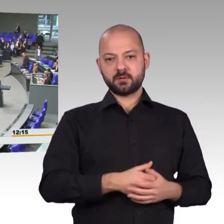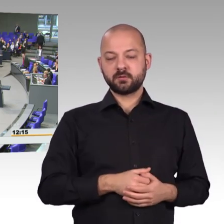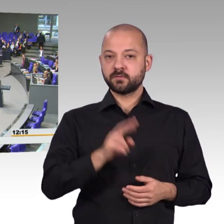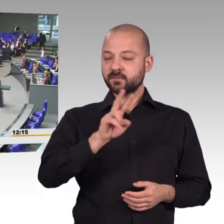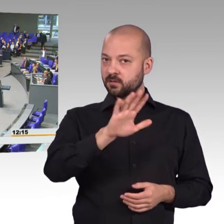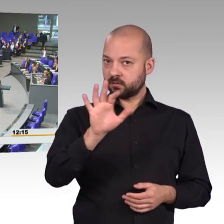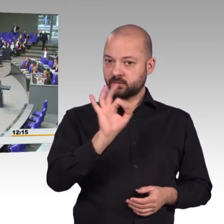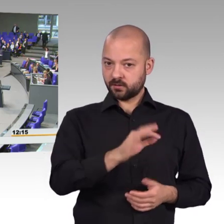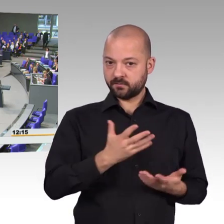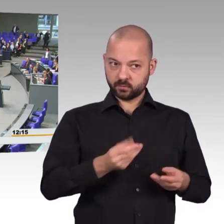Tja, jetzt ist es aber.